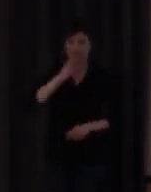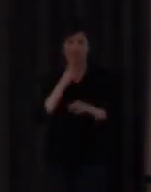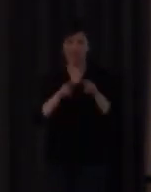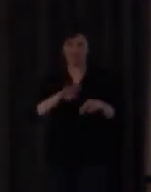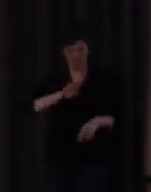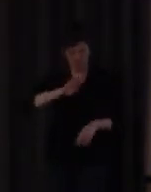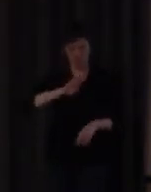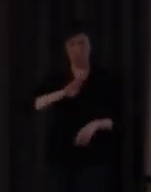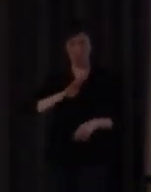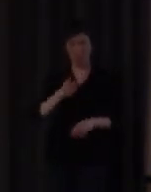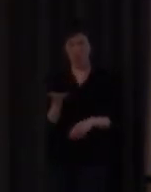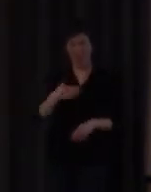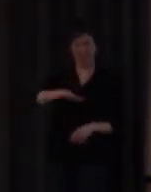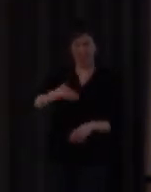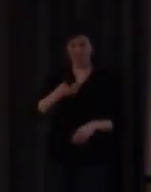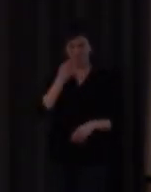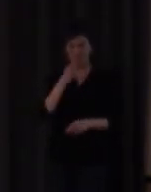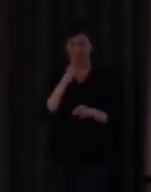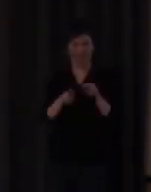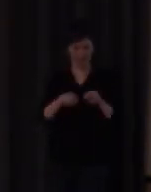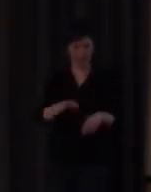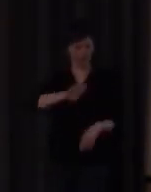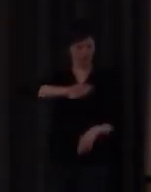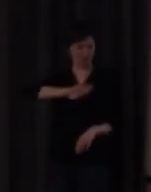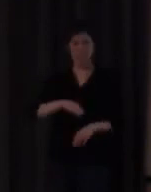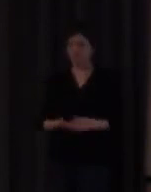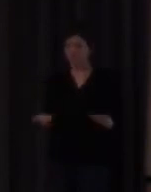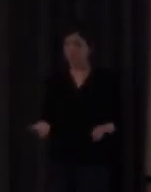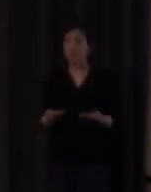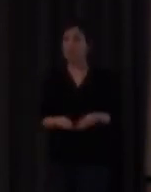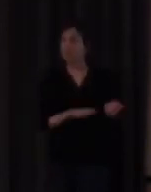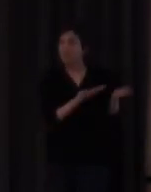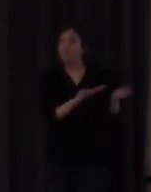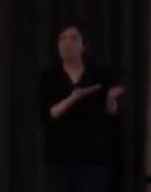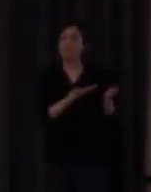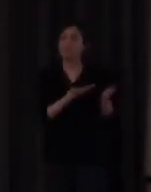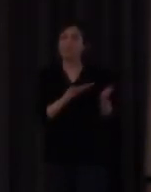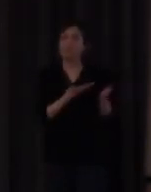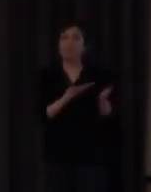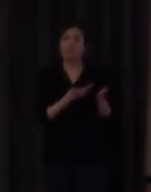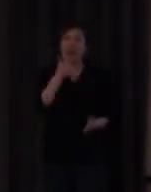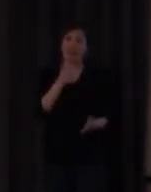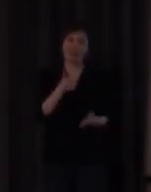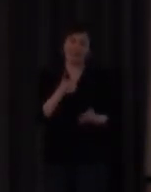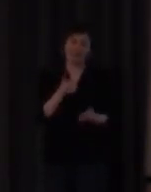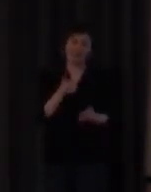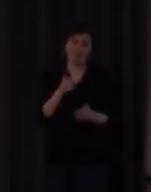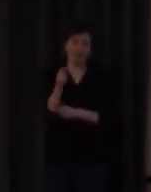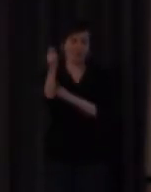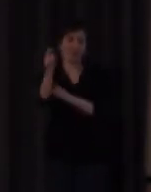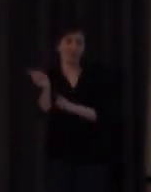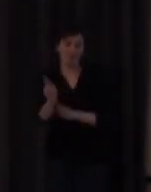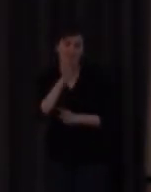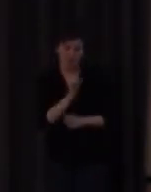es una orientación un tanto extraña ¿vale? por lo tanto en esas hay menor nivel de acierto la